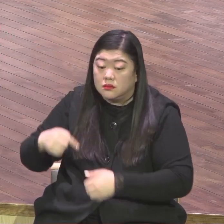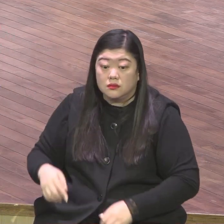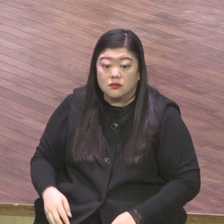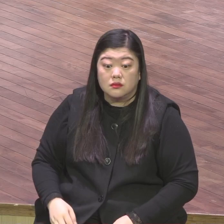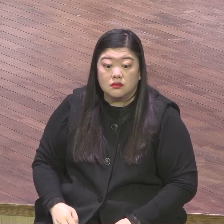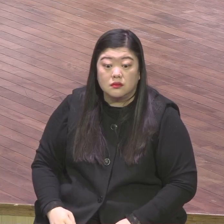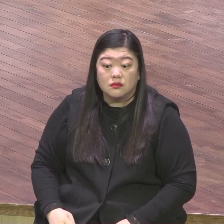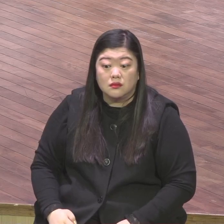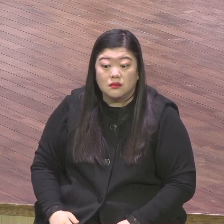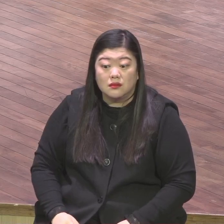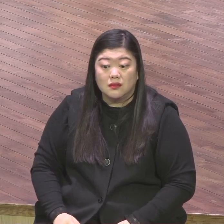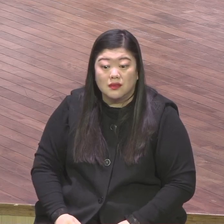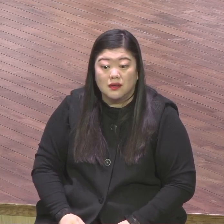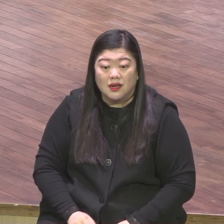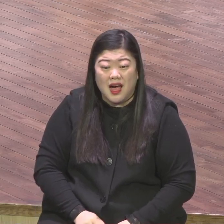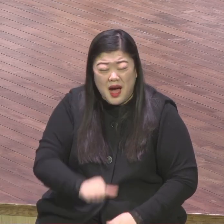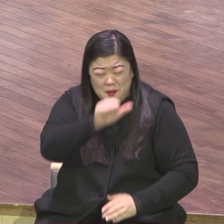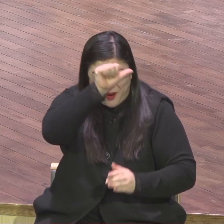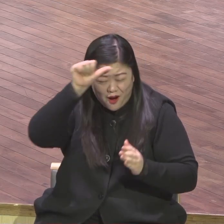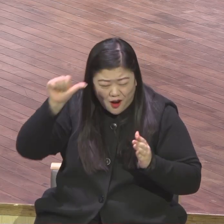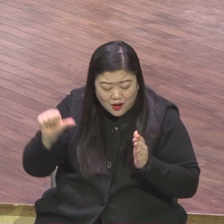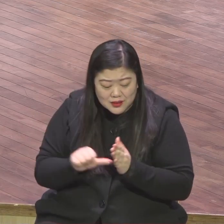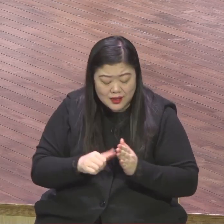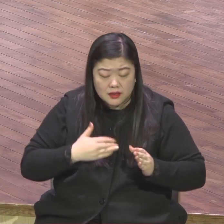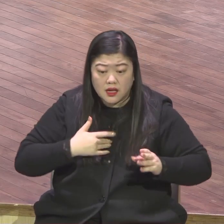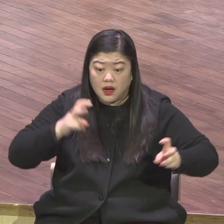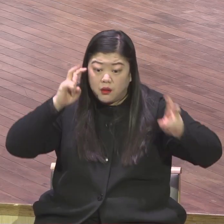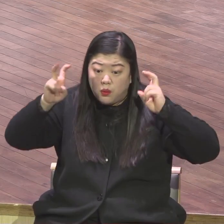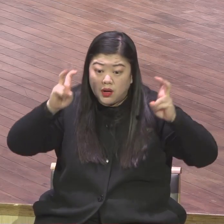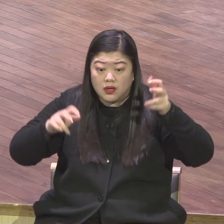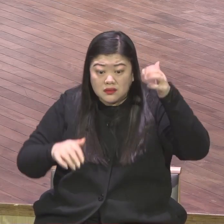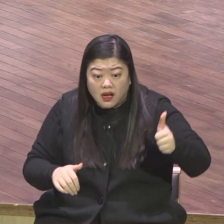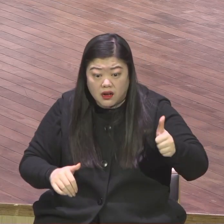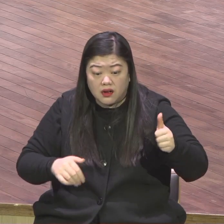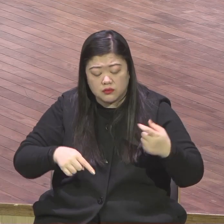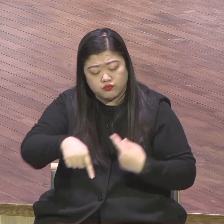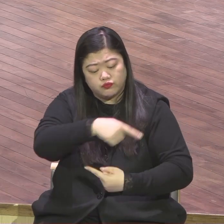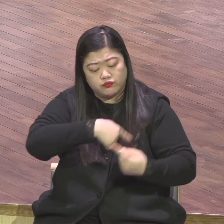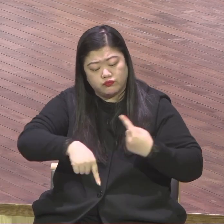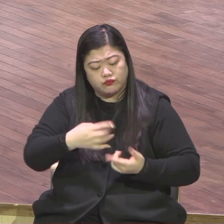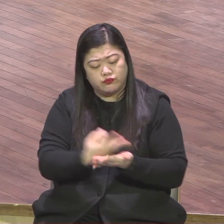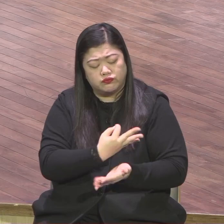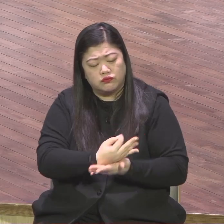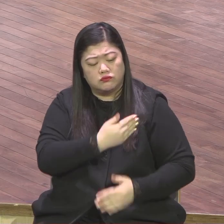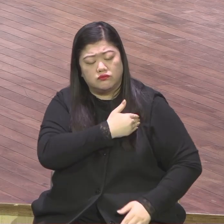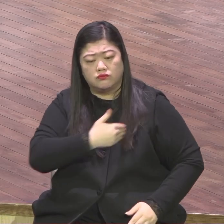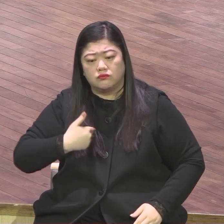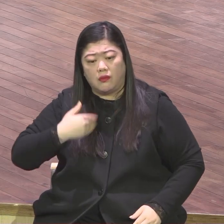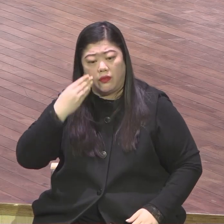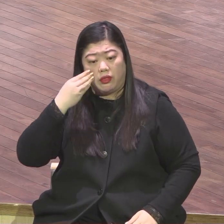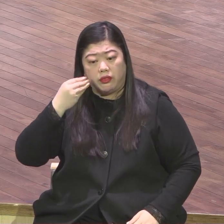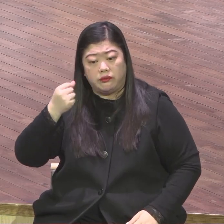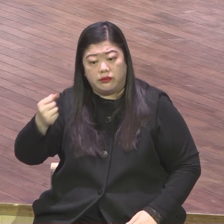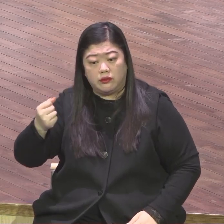일평생 갖고 왔던 사업을 이 사업을 다 내려놓고 심판의 메시지를